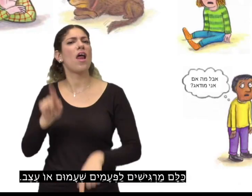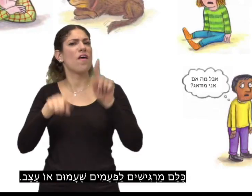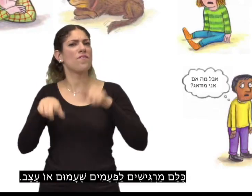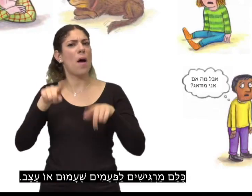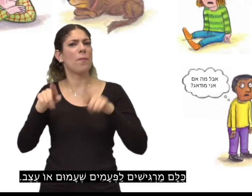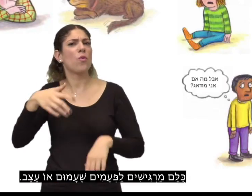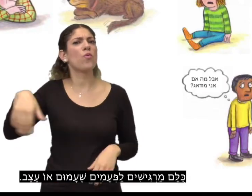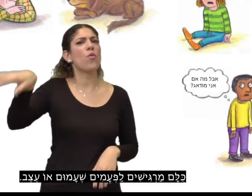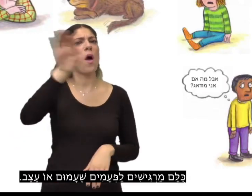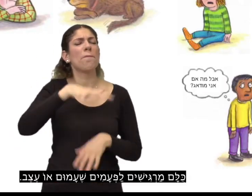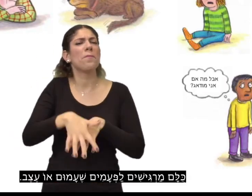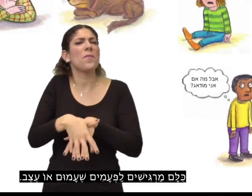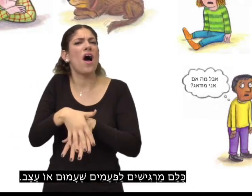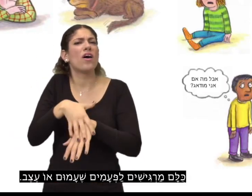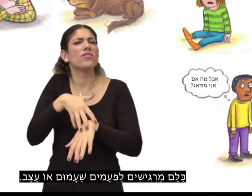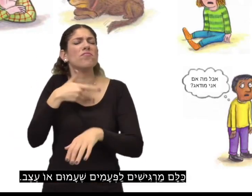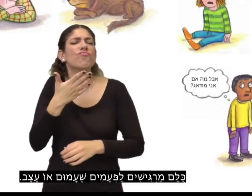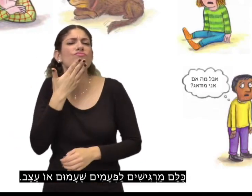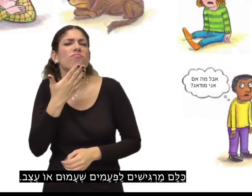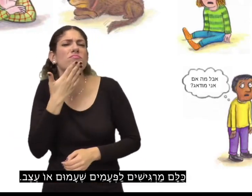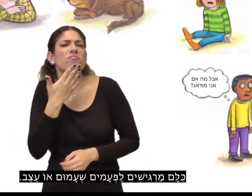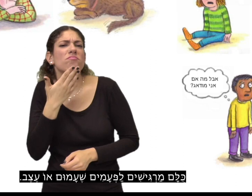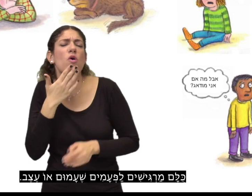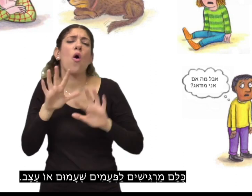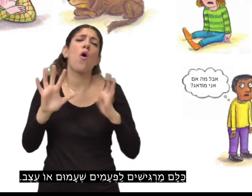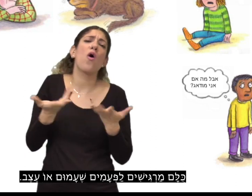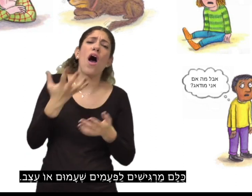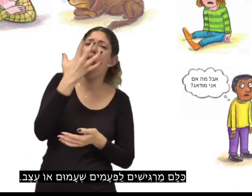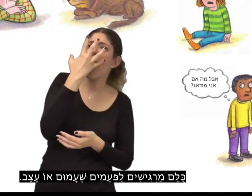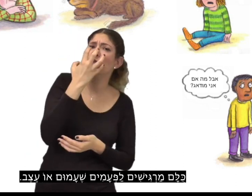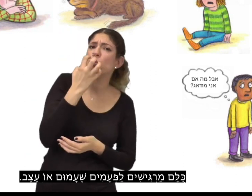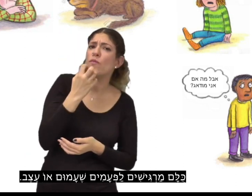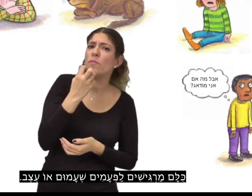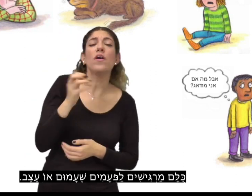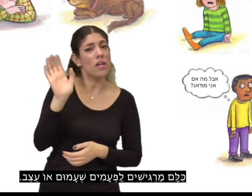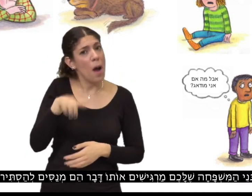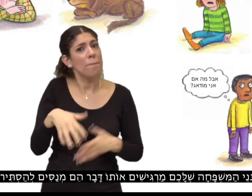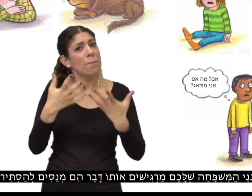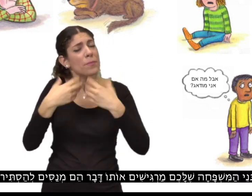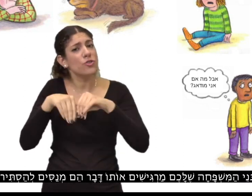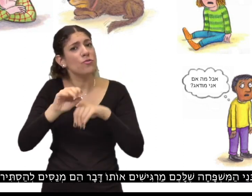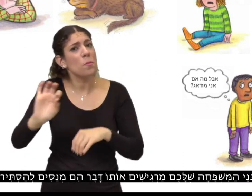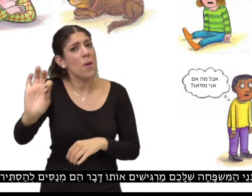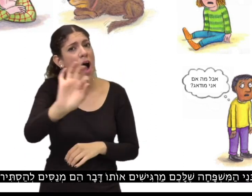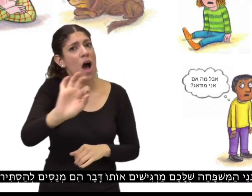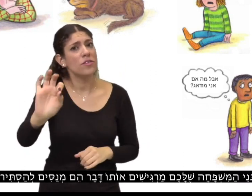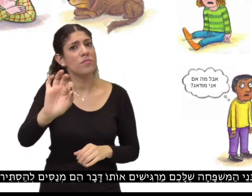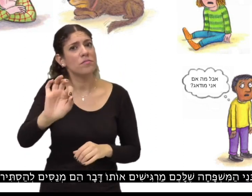כולם מרגישים לפעמים שעמום או עצב. ייתכן שגם בני המשפחה שלכם מרגישים